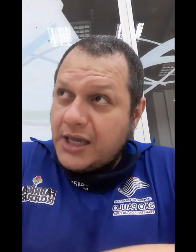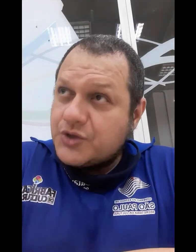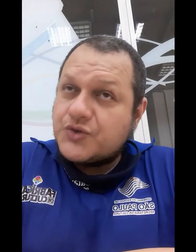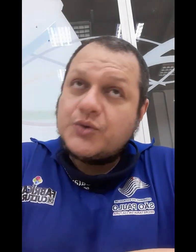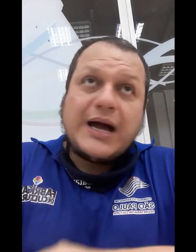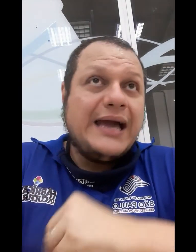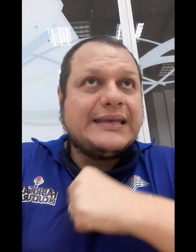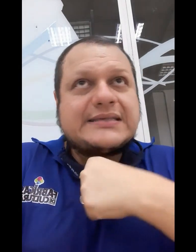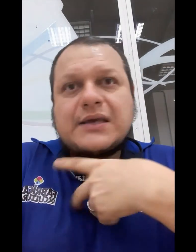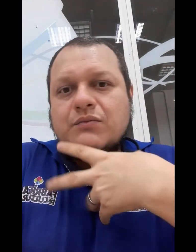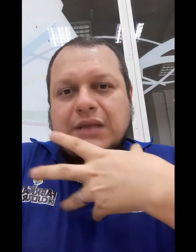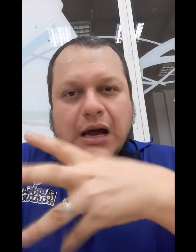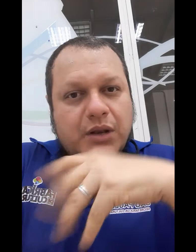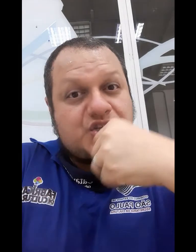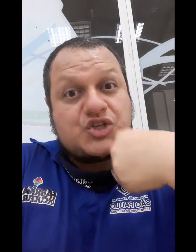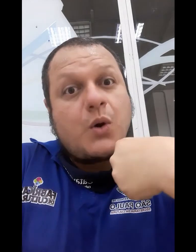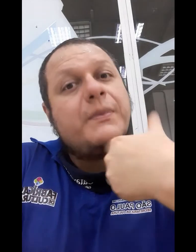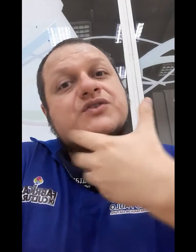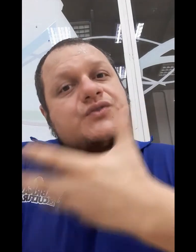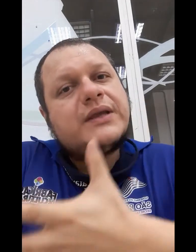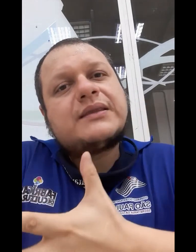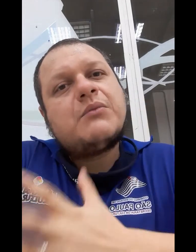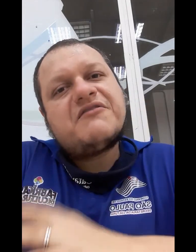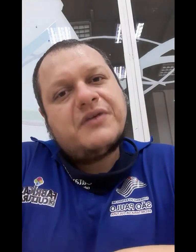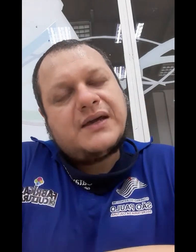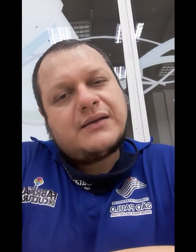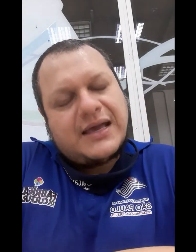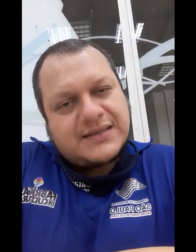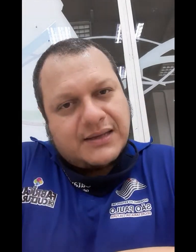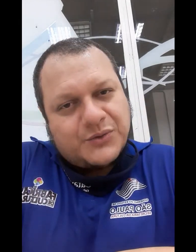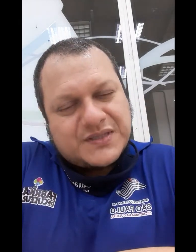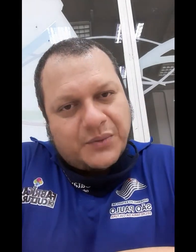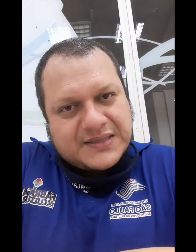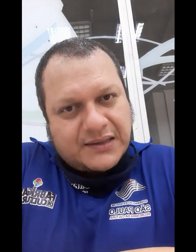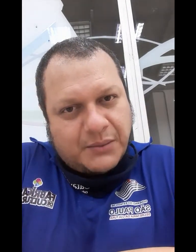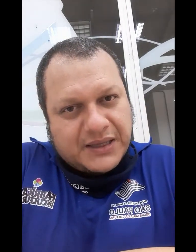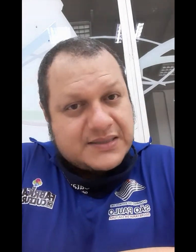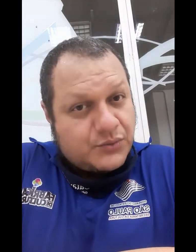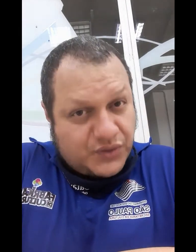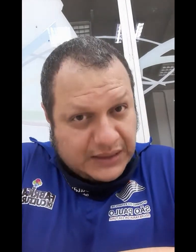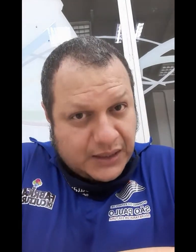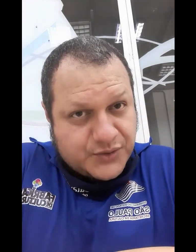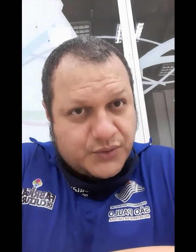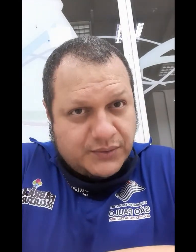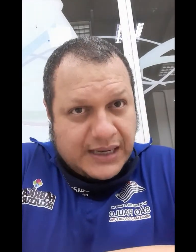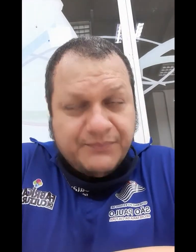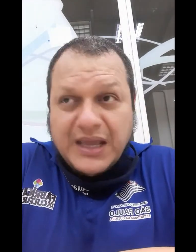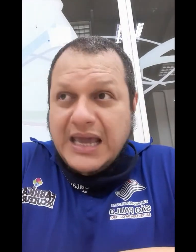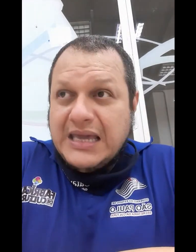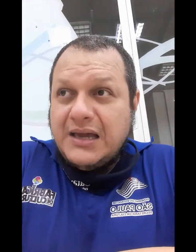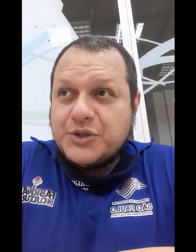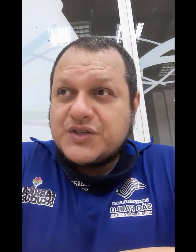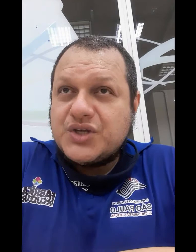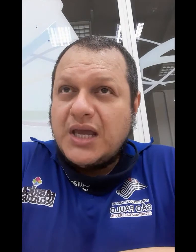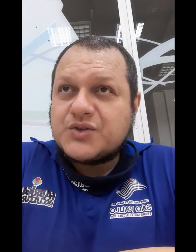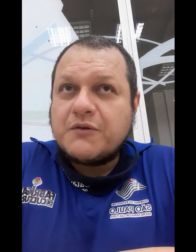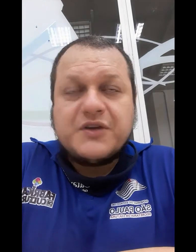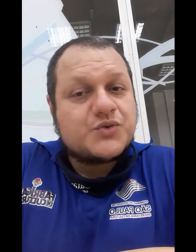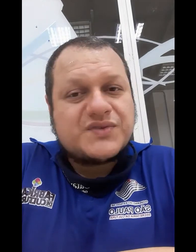isso. Aí, na segunda aula, a gente começou, então, a ver essa tradução e essa interpretação do texto, tá? E antes disso, eu fiz uns